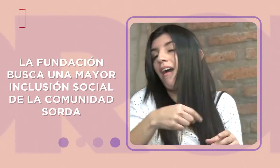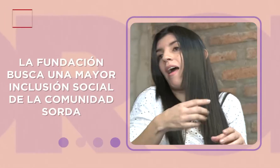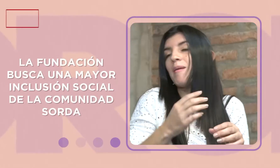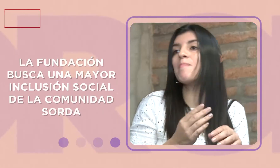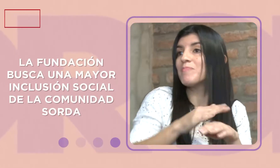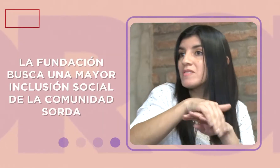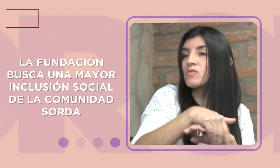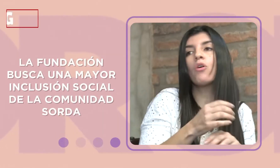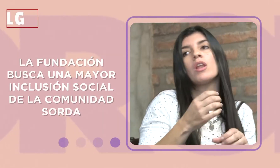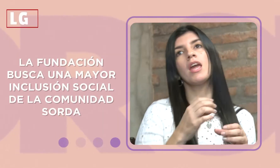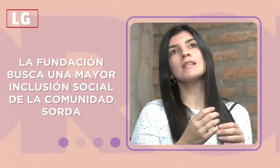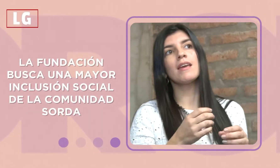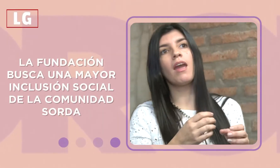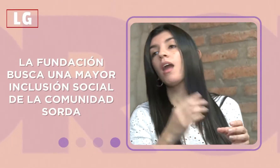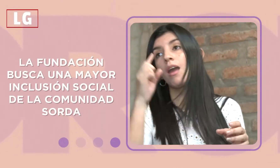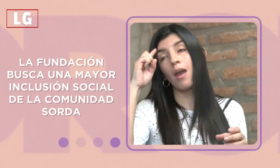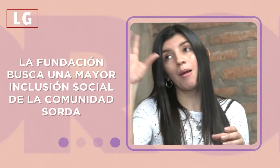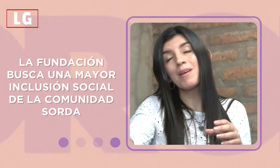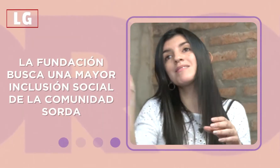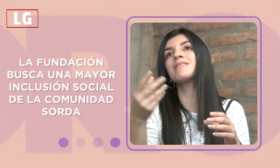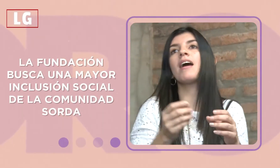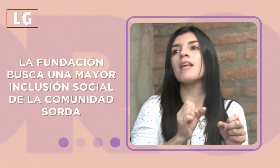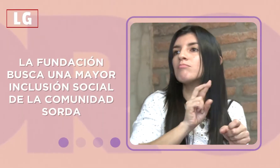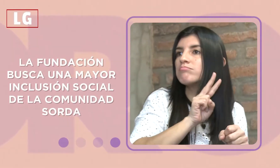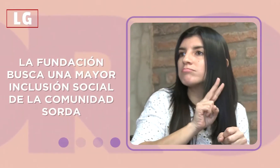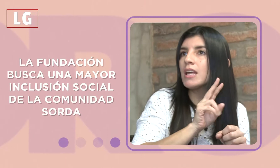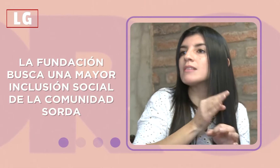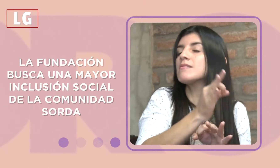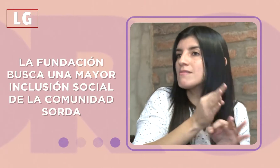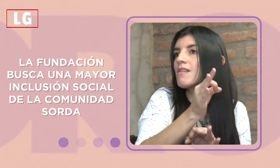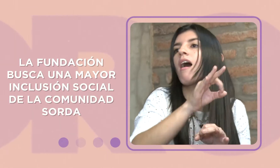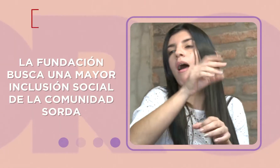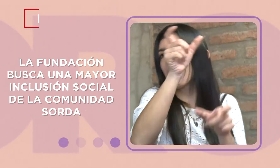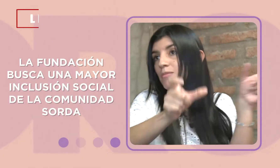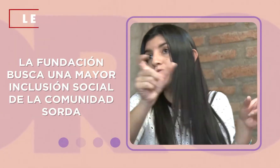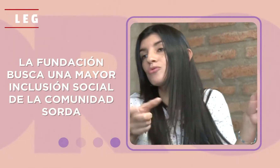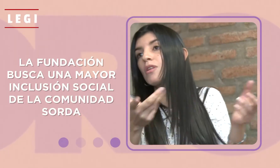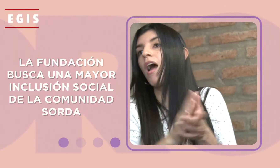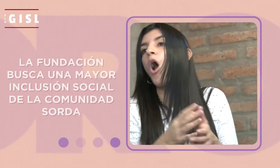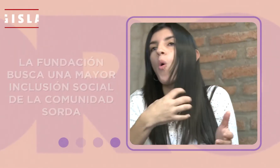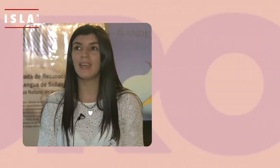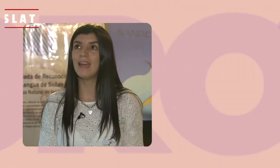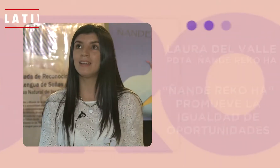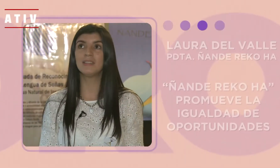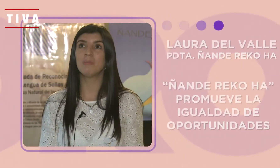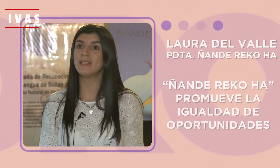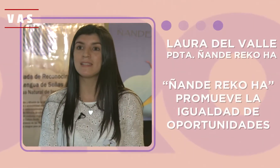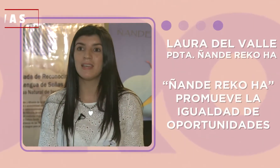capacitación en las instituciones que brindan servicios públicos, algo que de a poco se va implementando. Hay tanto para hacer